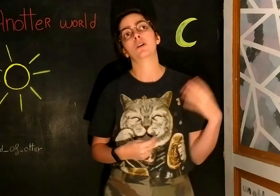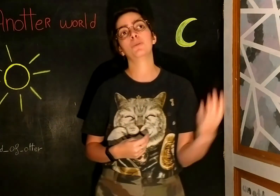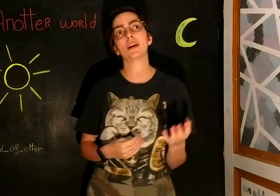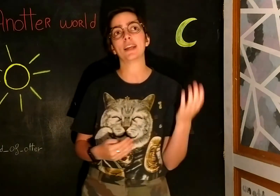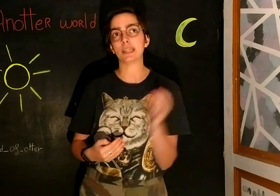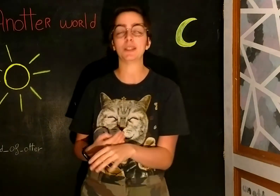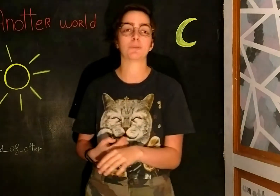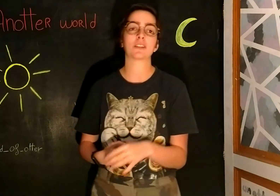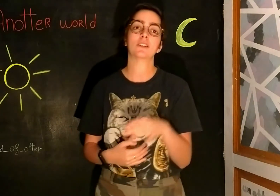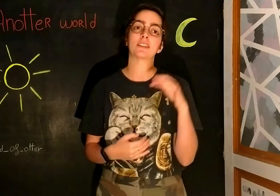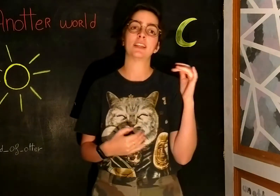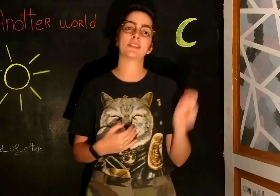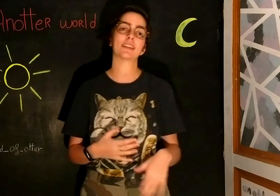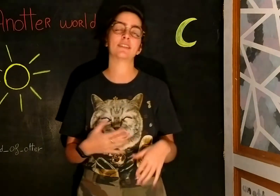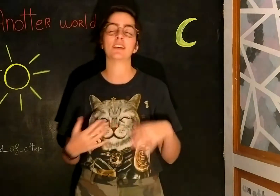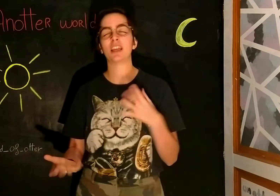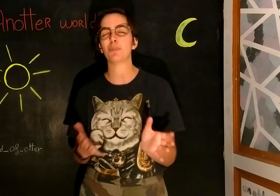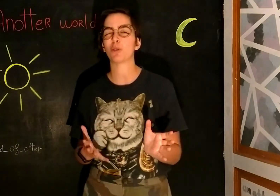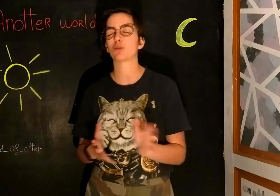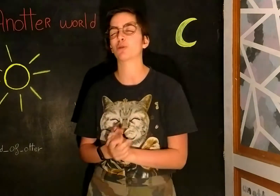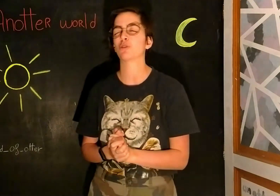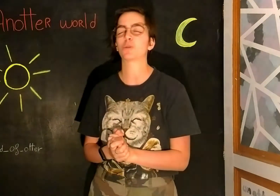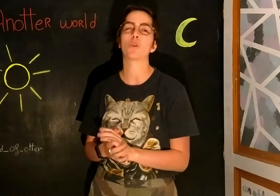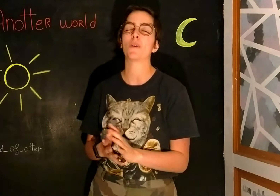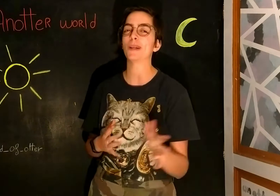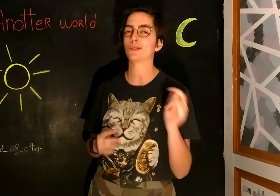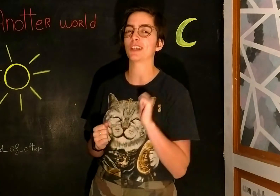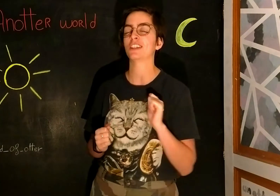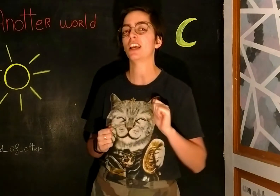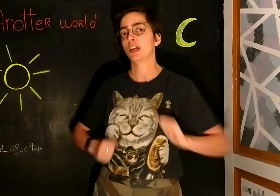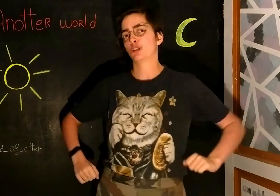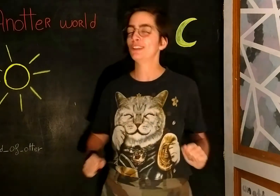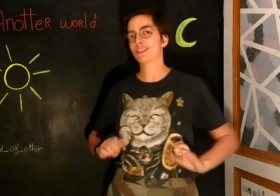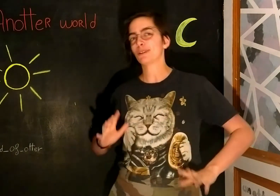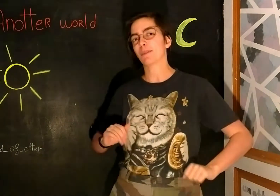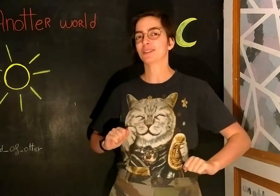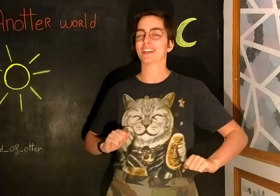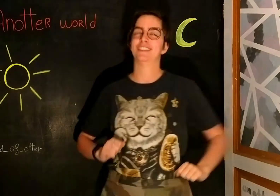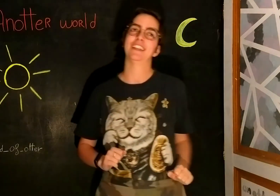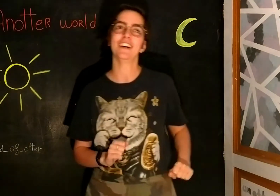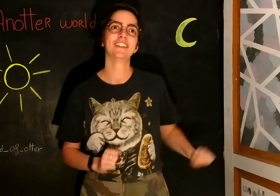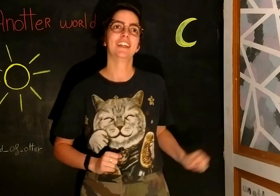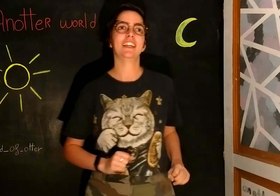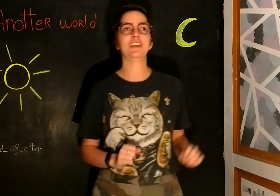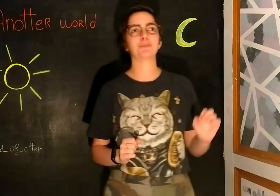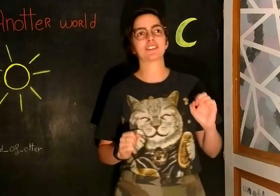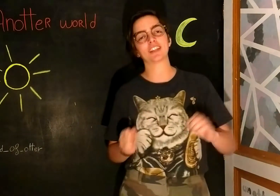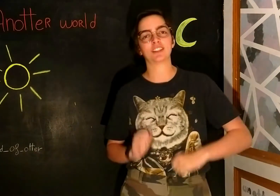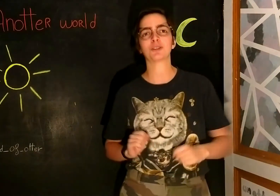Le mien est adapté à une personne qui est stressée et un peu anxieuse, parce qu'on va pas se le cacher. Je suis une nature un peu stressée, hein. Et une personne qui a des